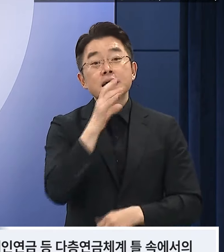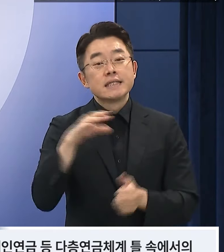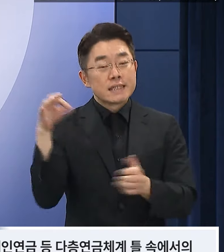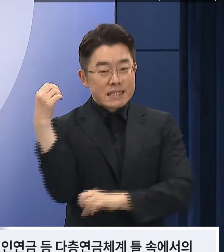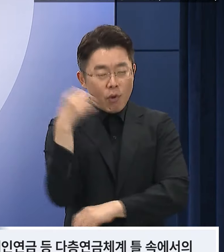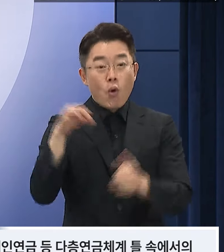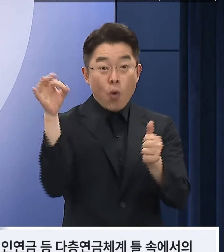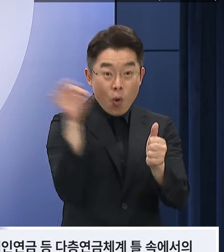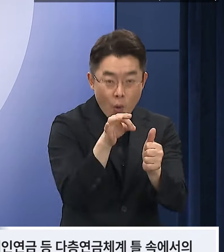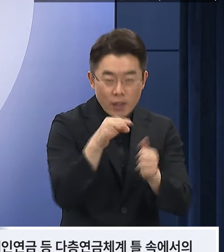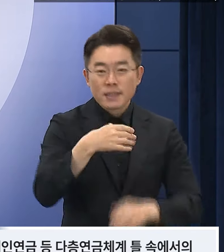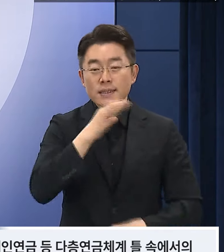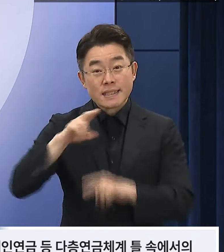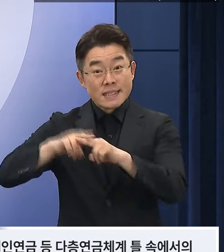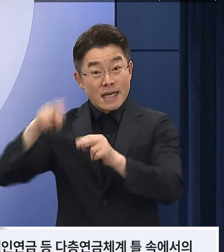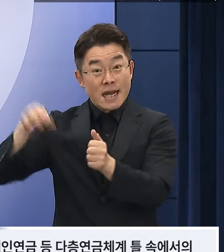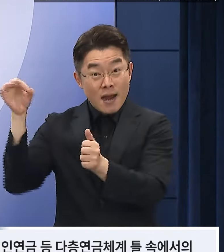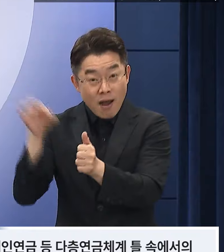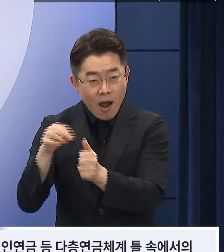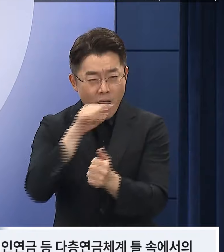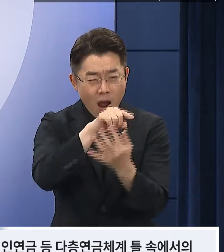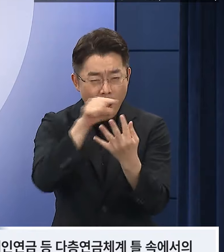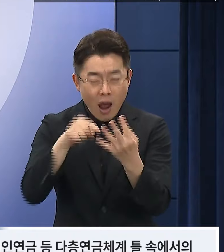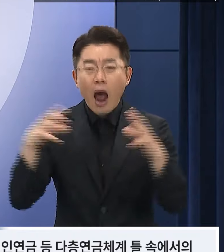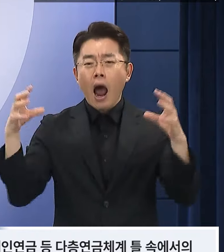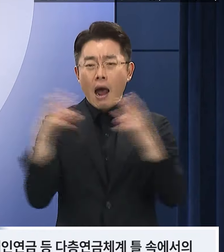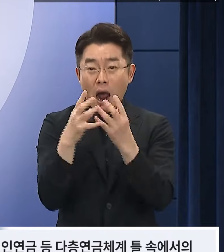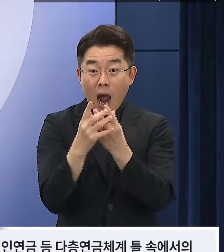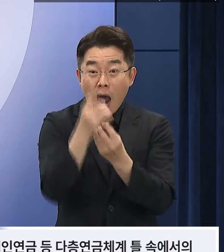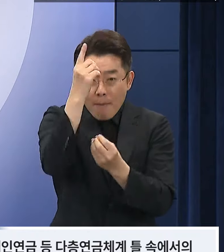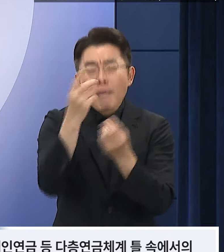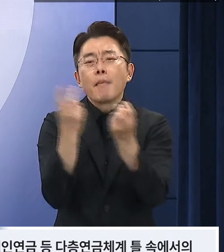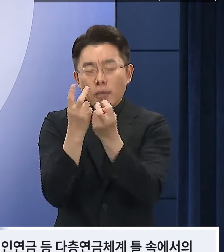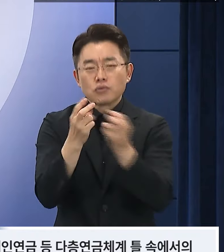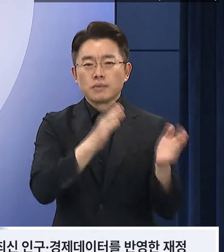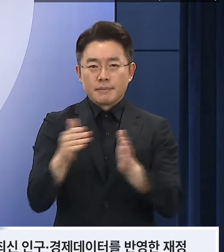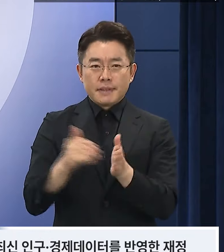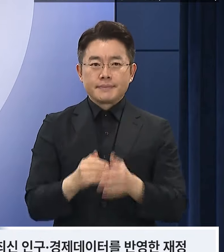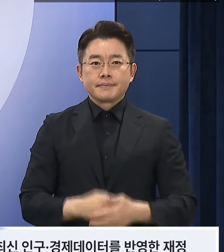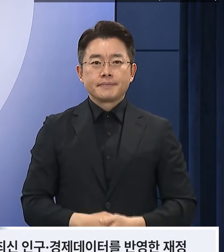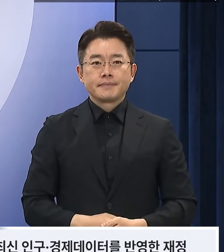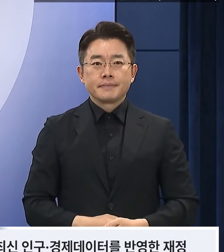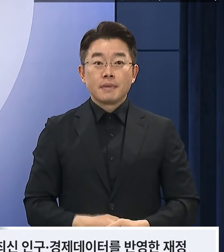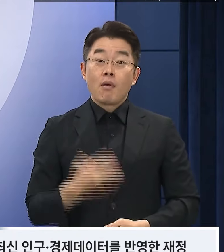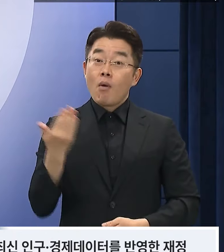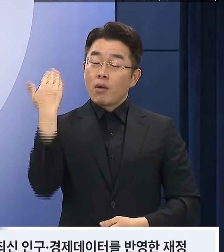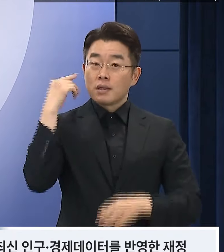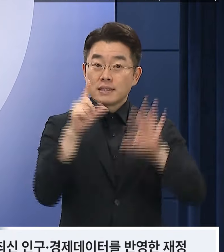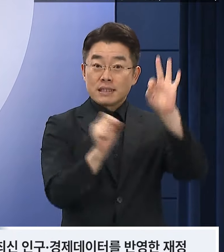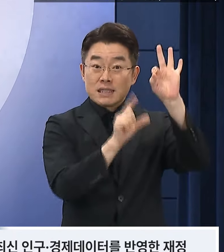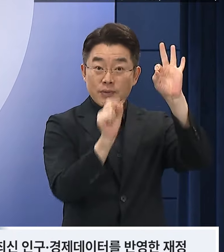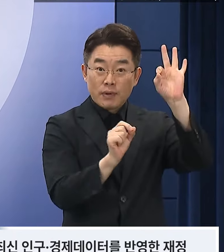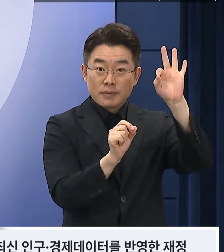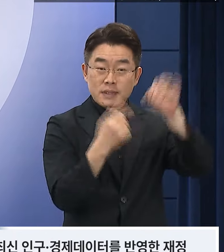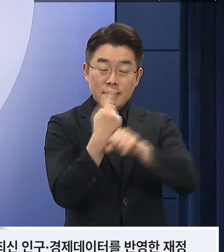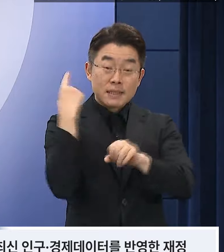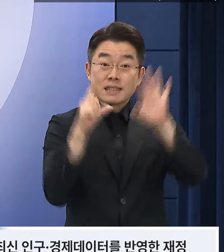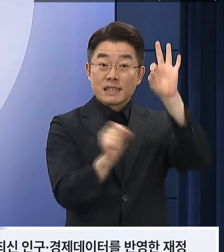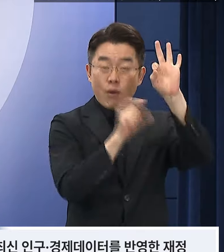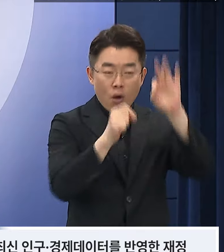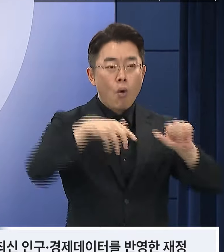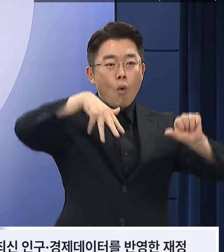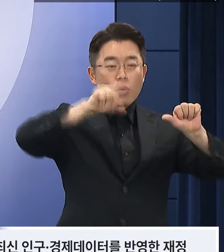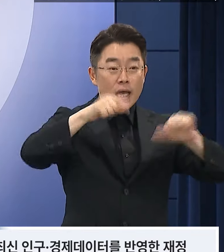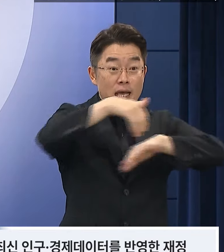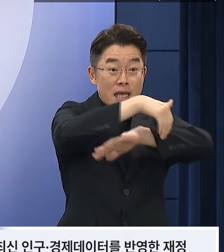다층연금체계 틀 속에서의 구조개혁 방안을 담고 있으며 지난해 10월 수립한 5차